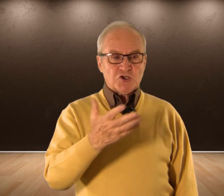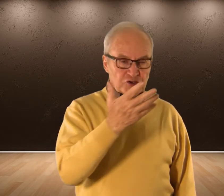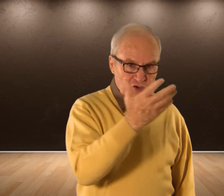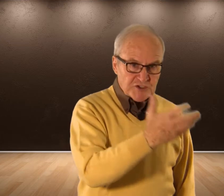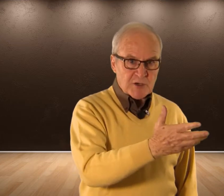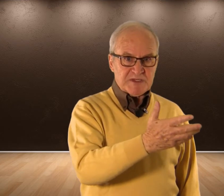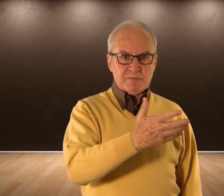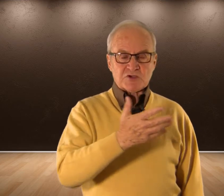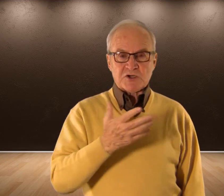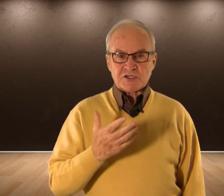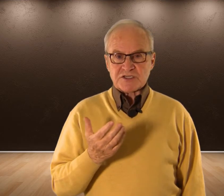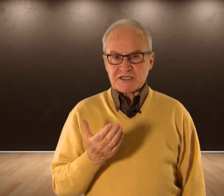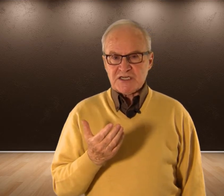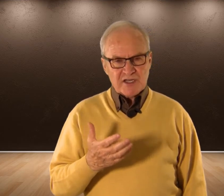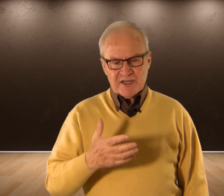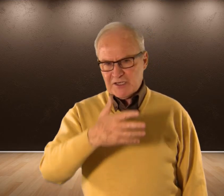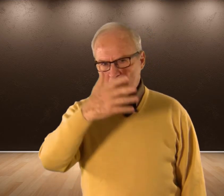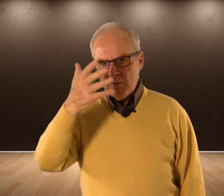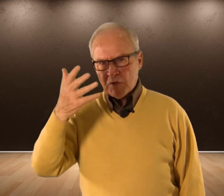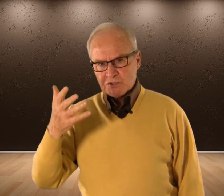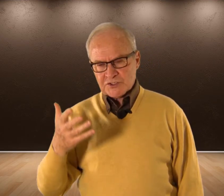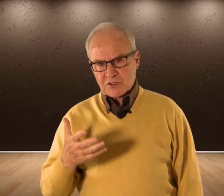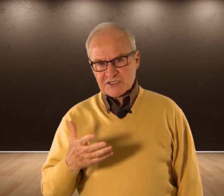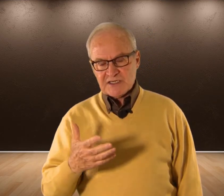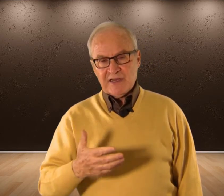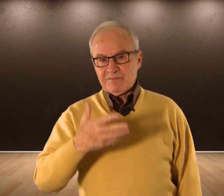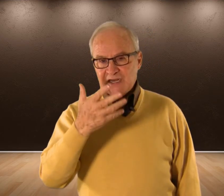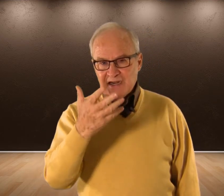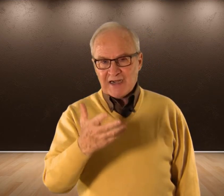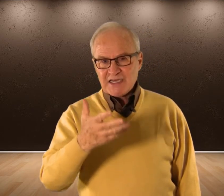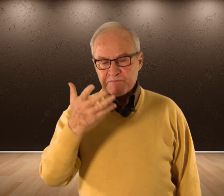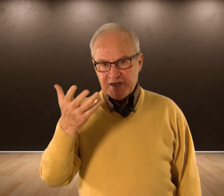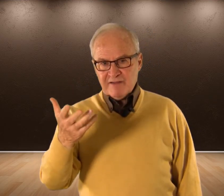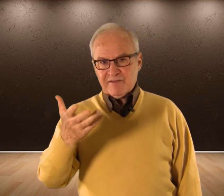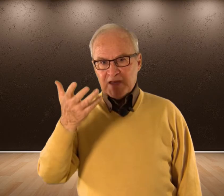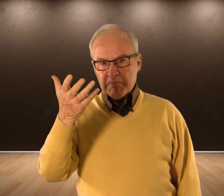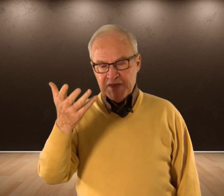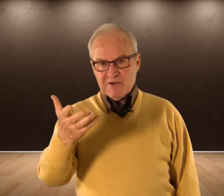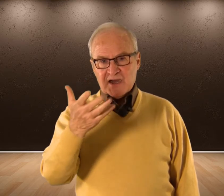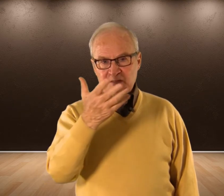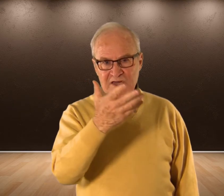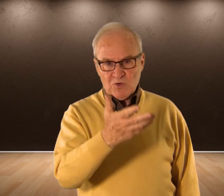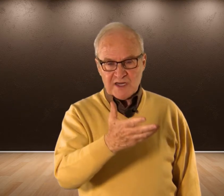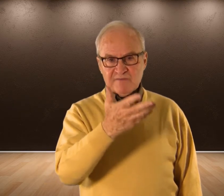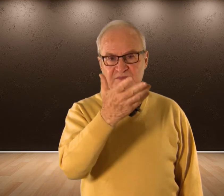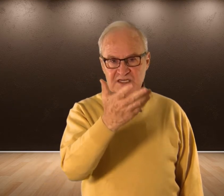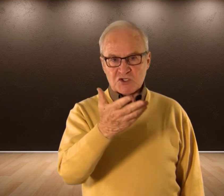Dónde nos metemos Con esos deseos Es decir Un montón de cosas Tener la experiencia Viva Y madura De esos